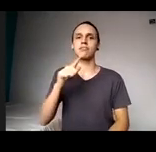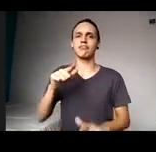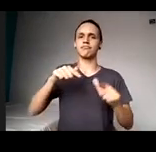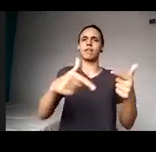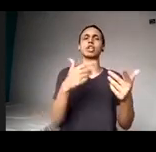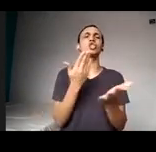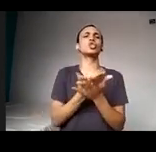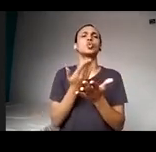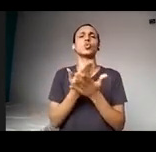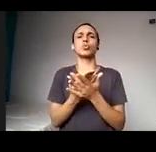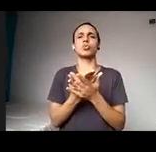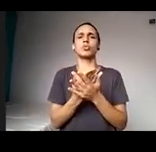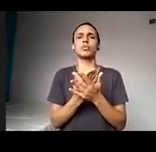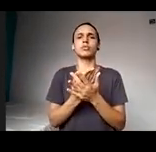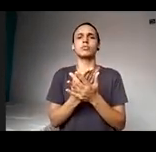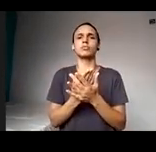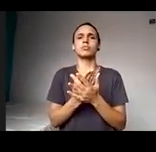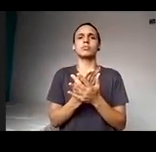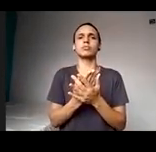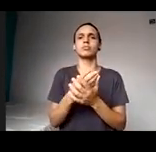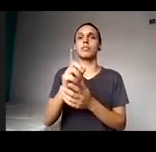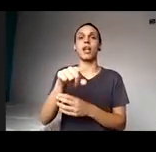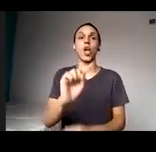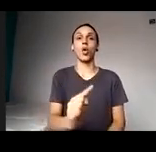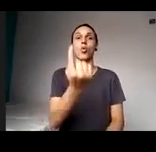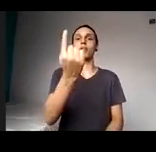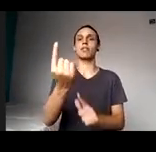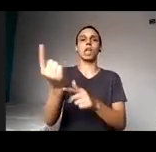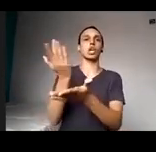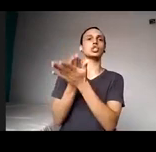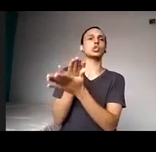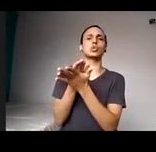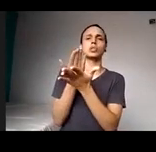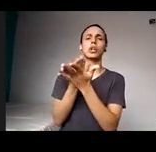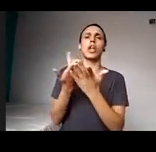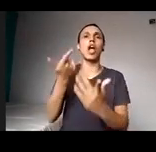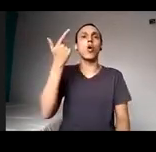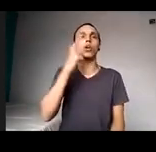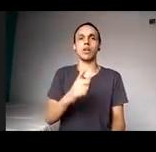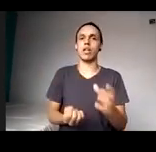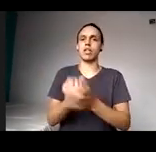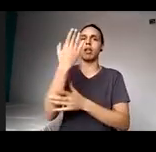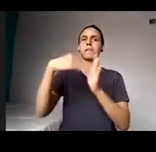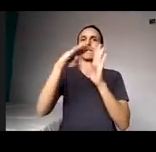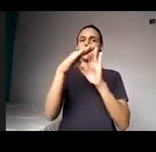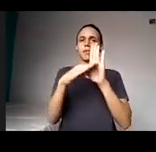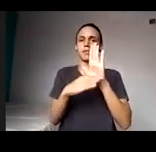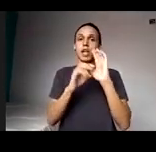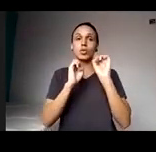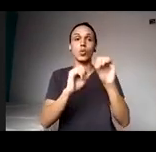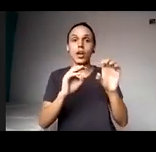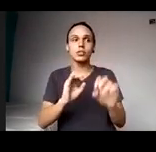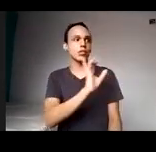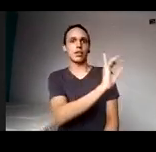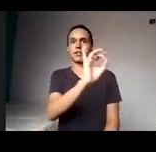palavra estudo de, um caso de ensino, quer dizer, para a gente construir um planejamento educacional individualizado, porque ela está